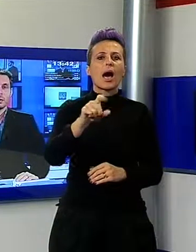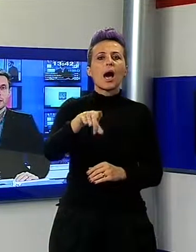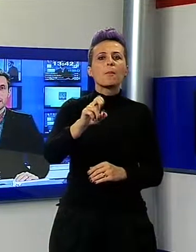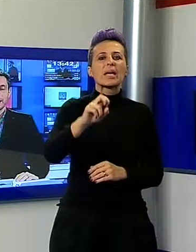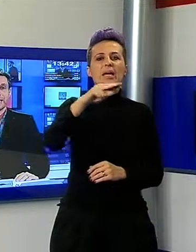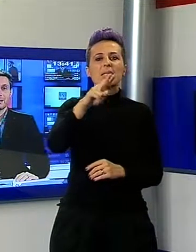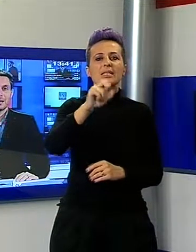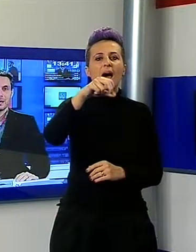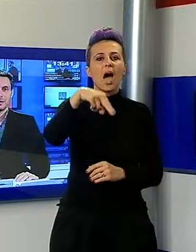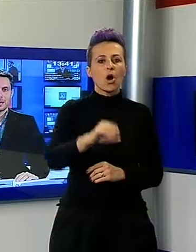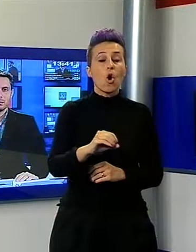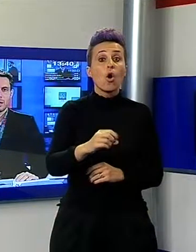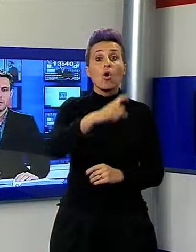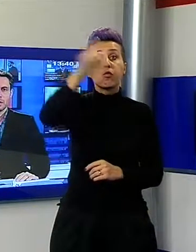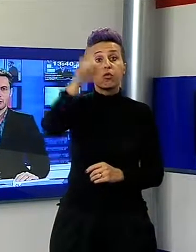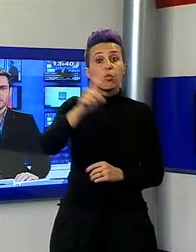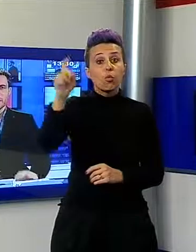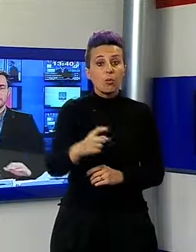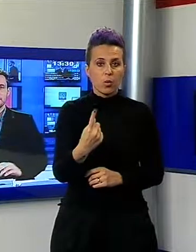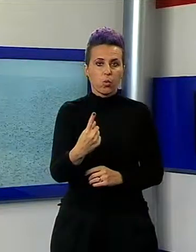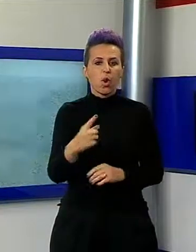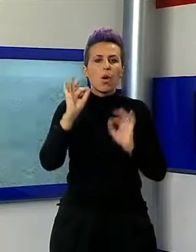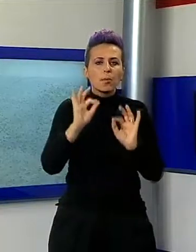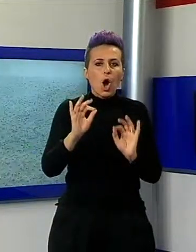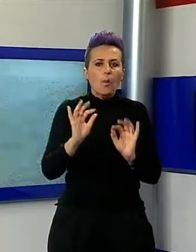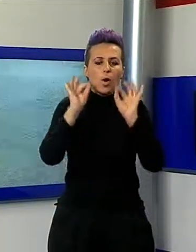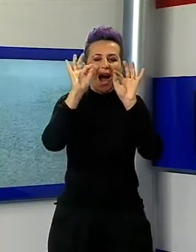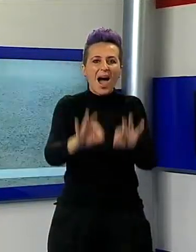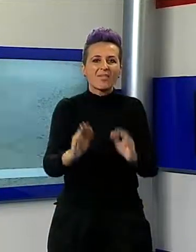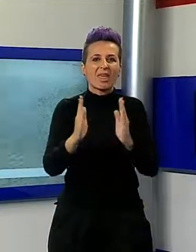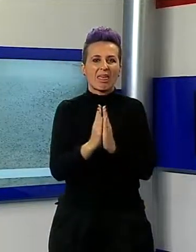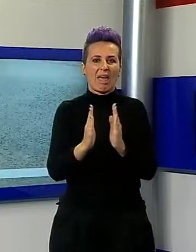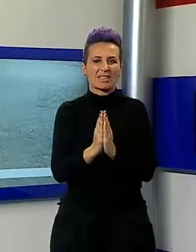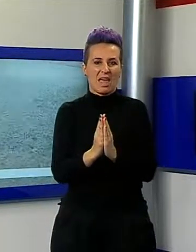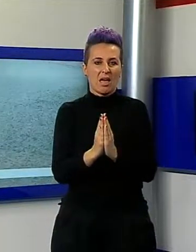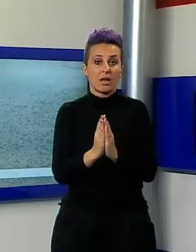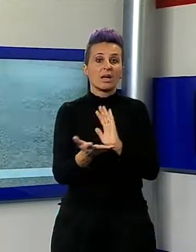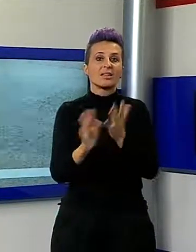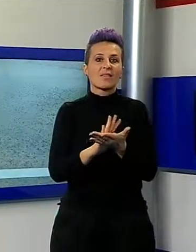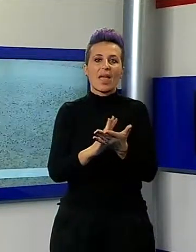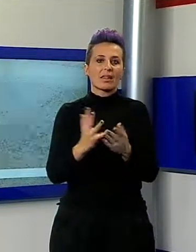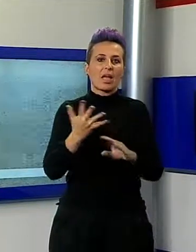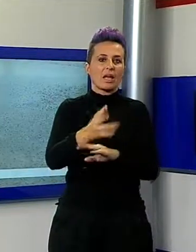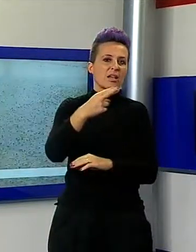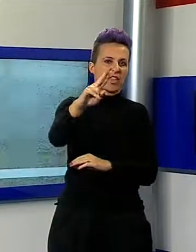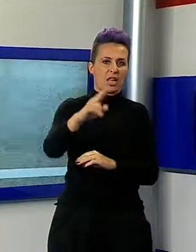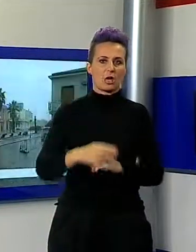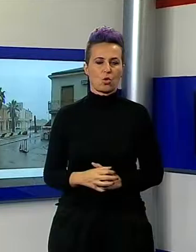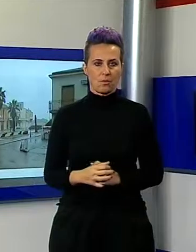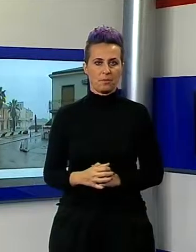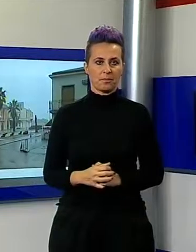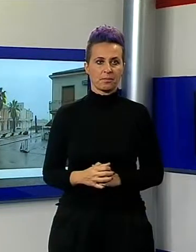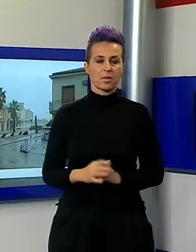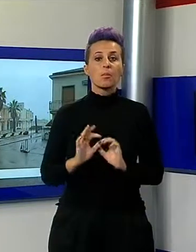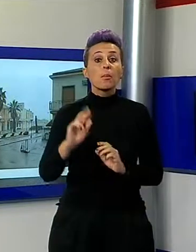colpito la chiesa rendendola inagibile. 200 mm di pioggia caduti in una sola notte. È il